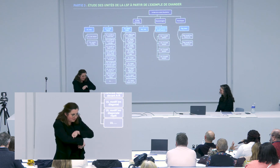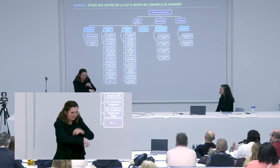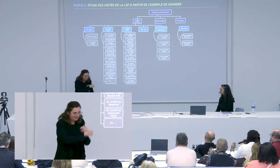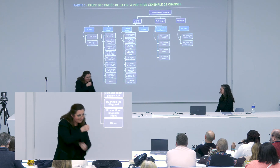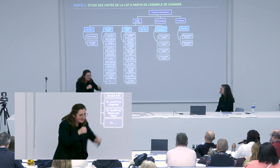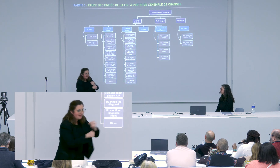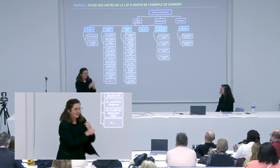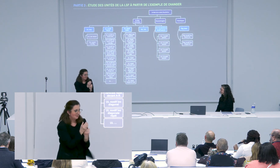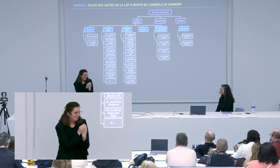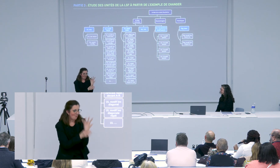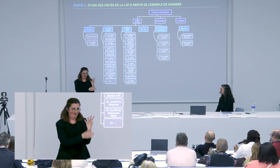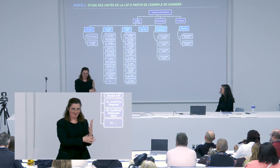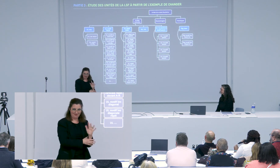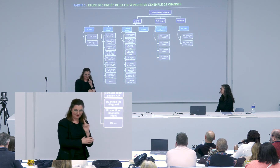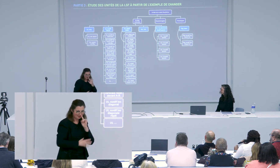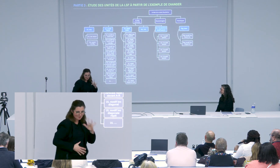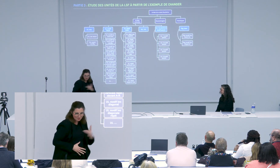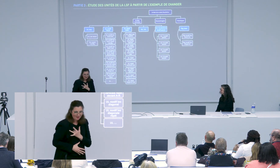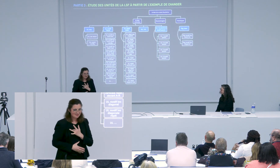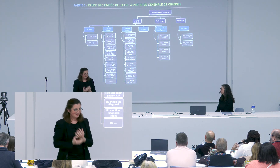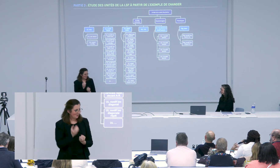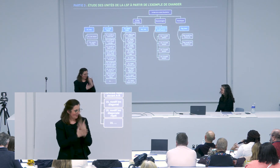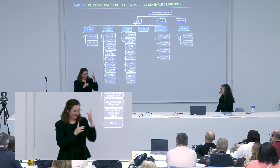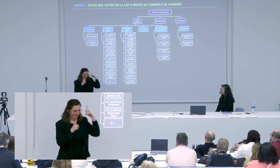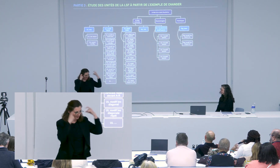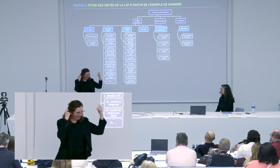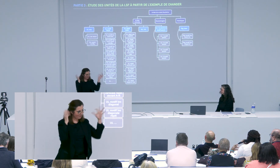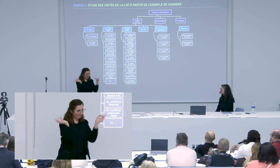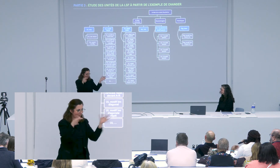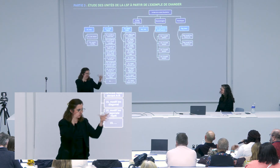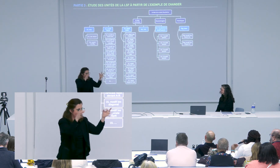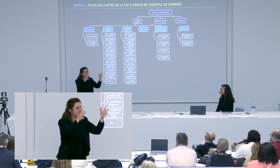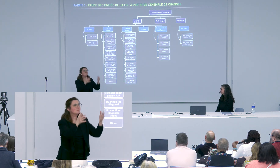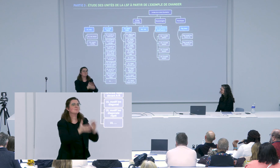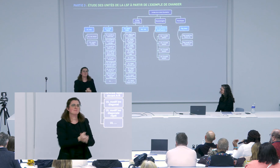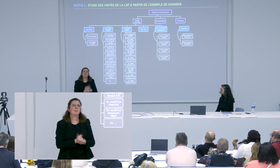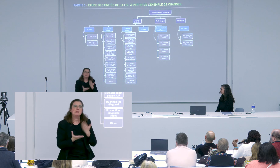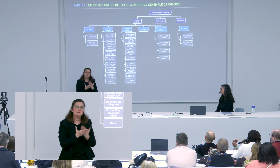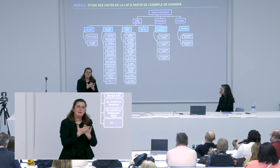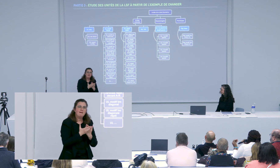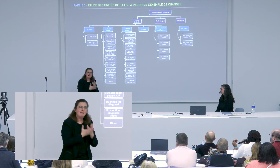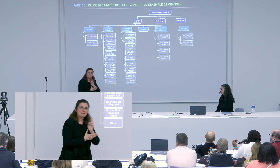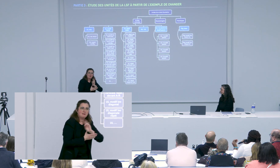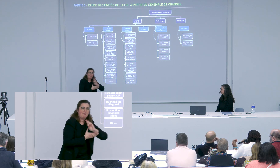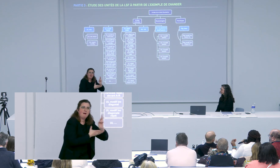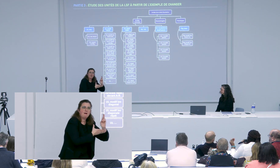tu t'es retrouvé tu t les manches et tu t'es dit je peux également apporter mes propres